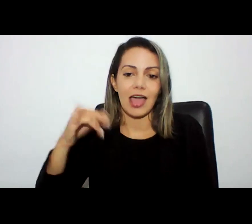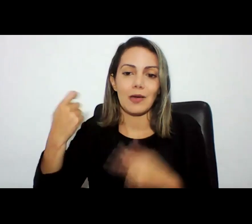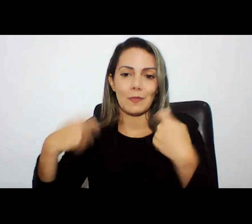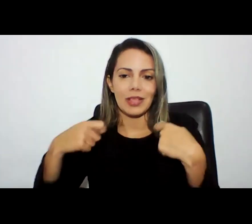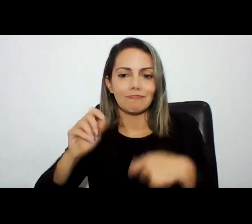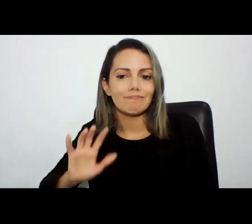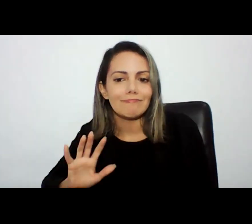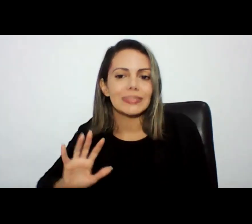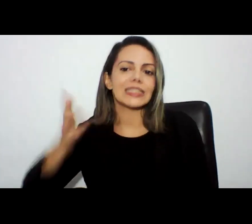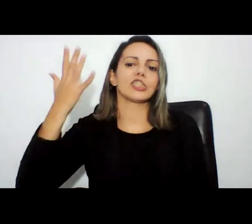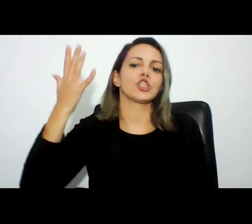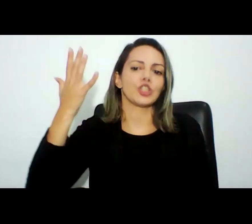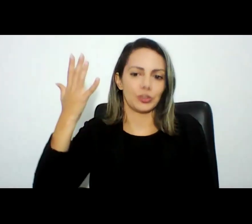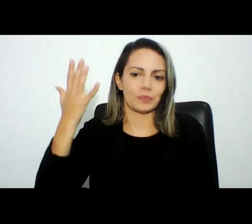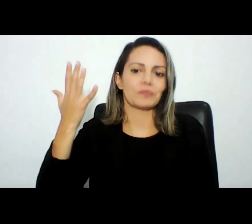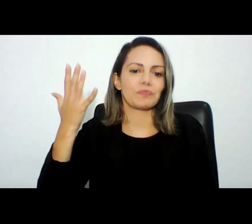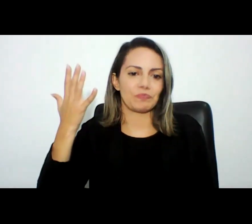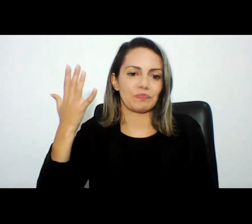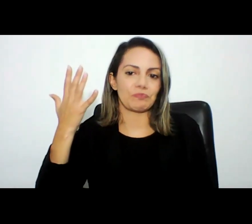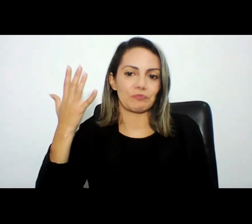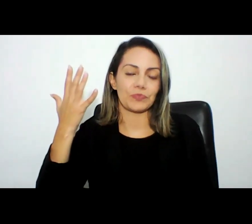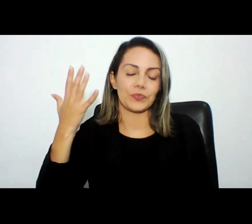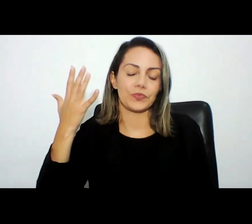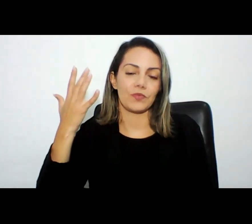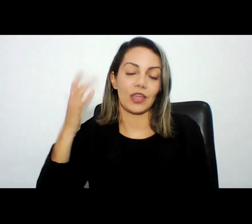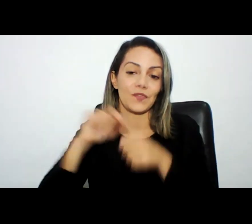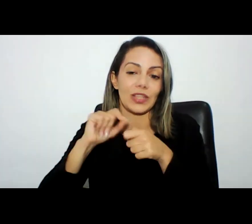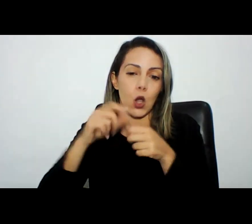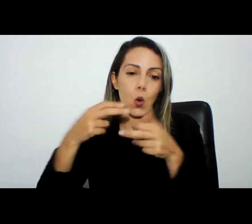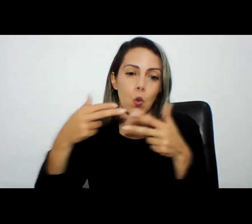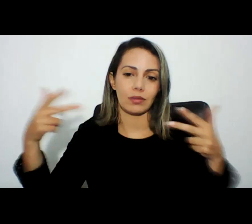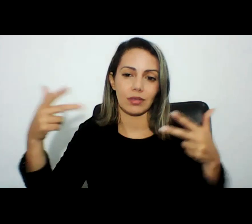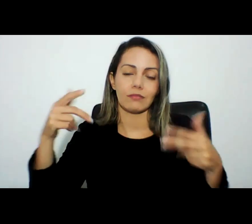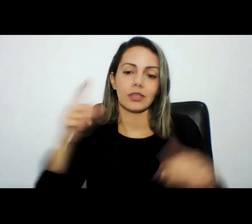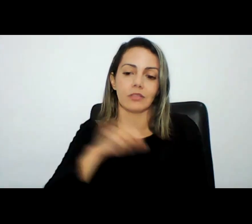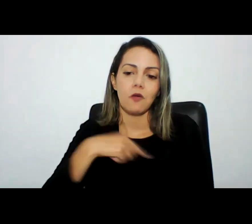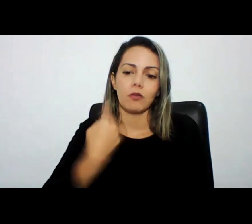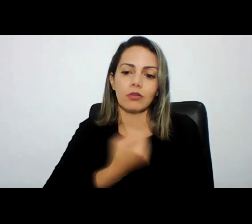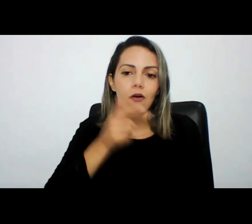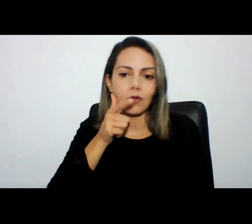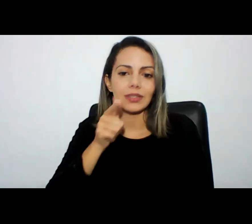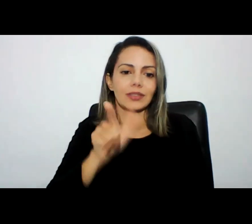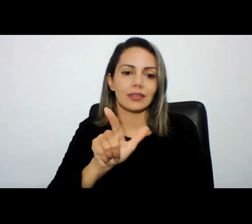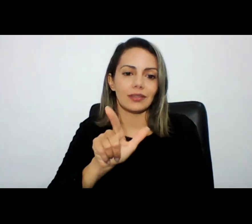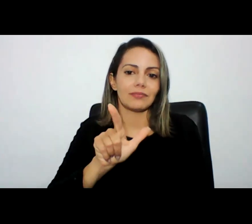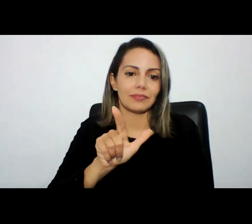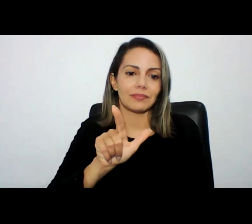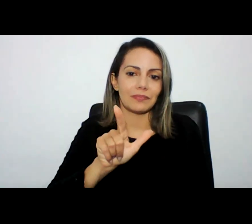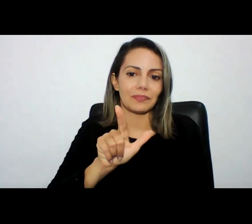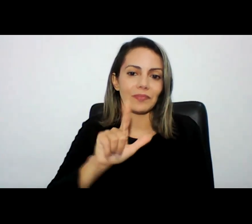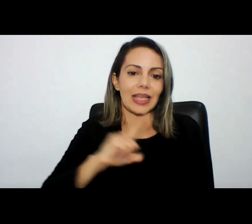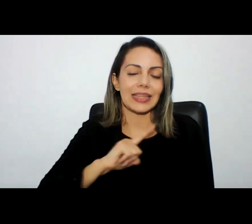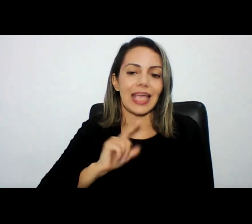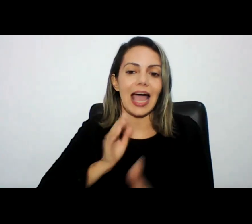tomar posicionamentos que nos permitam que essas situações sejam facilitadas que o acesso a